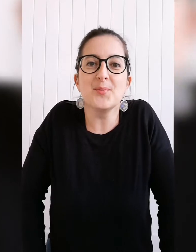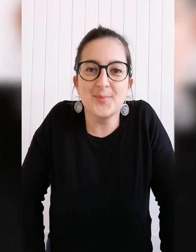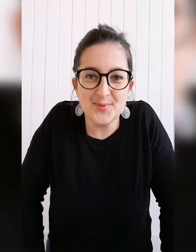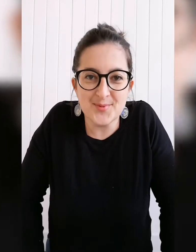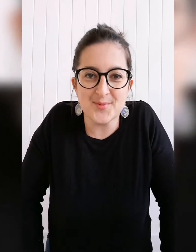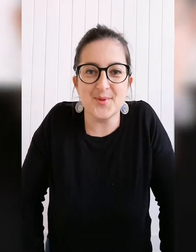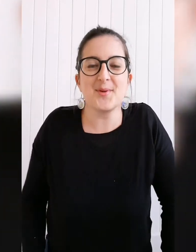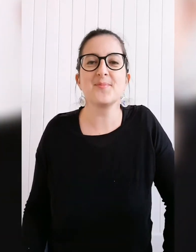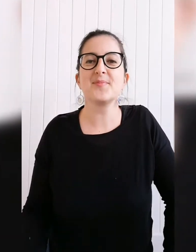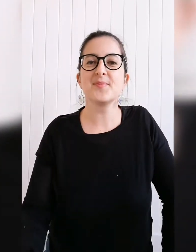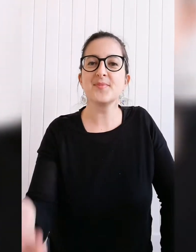bonjour